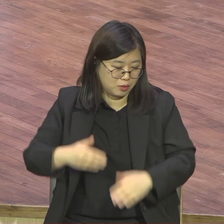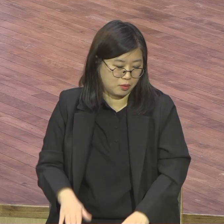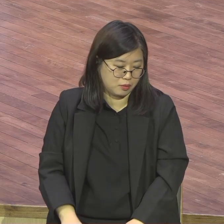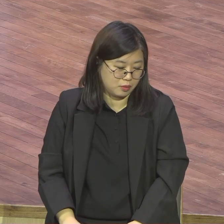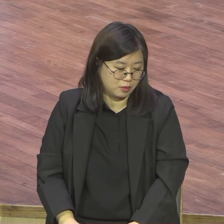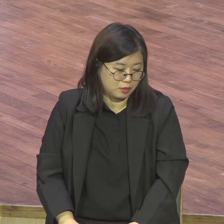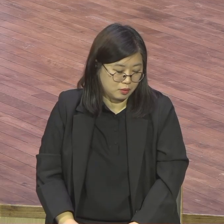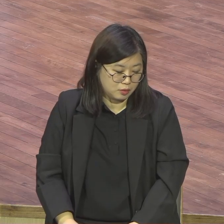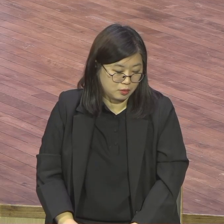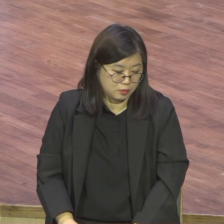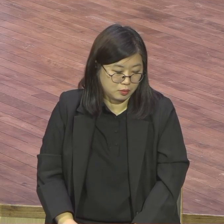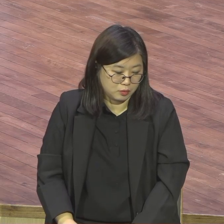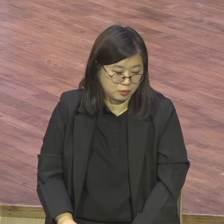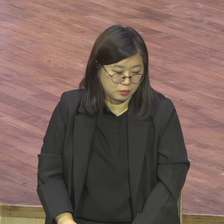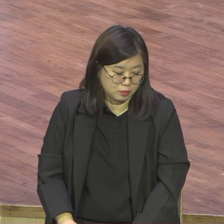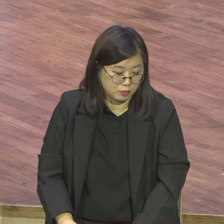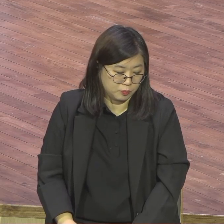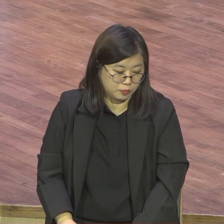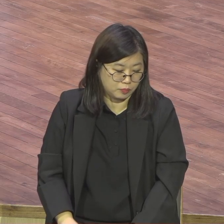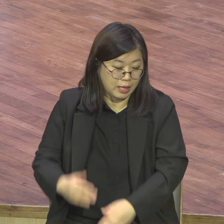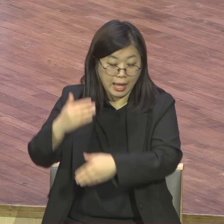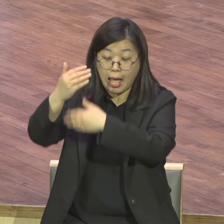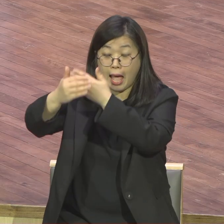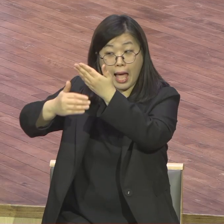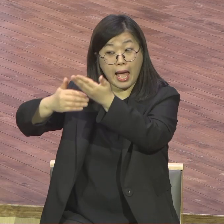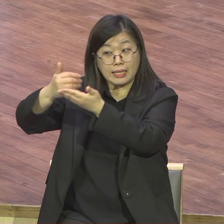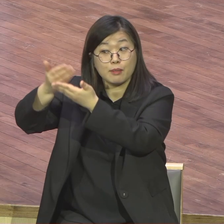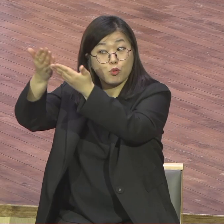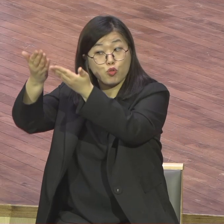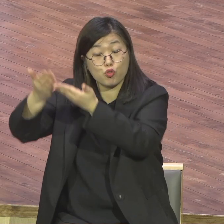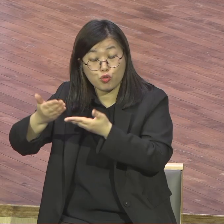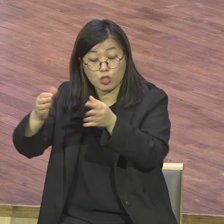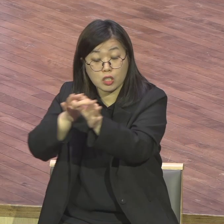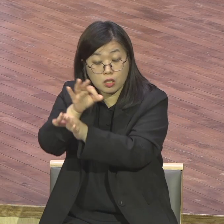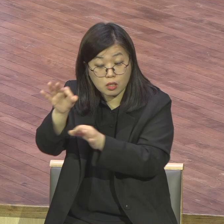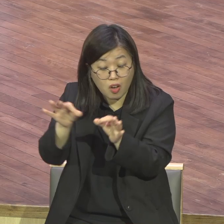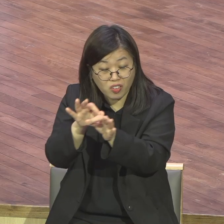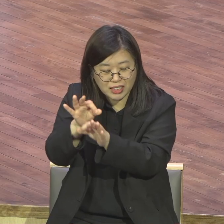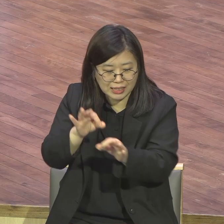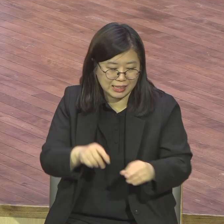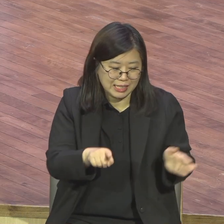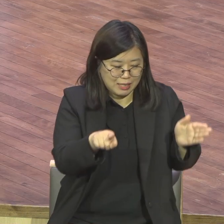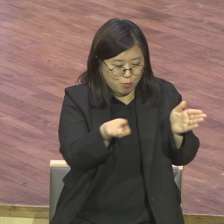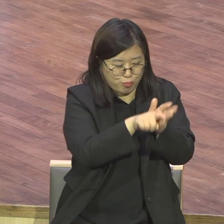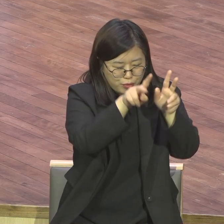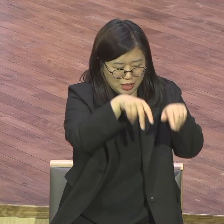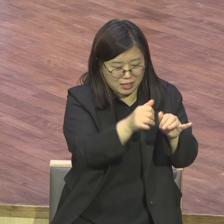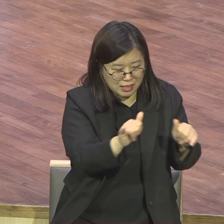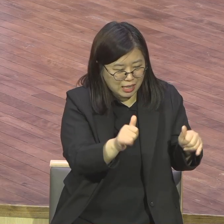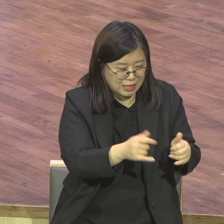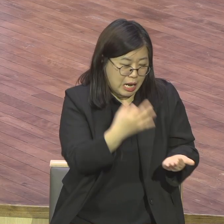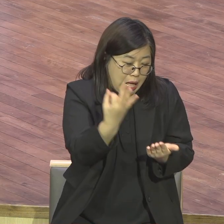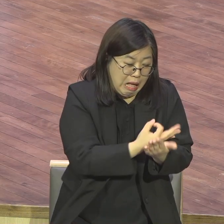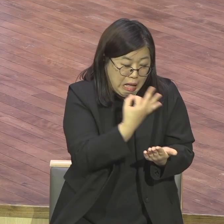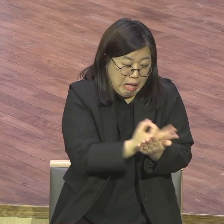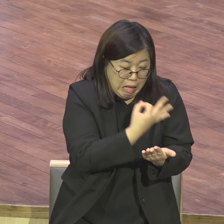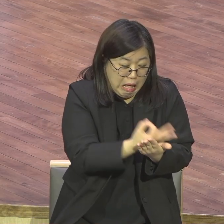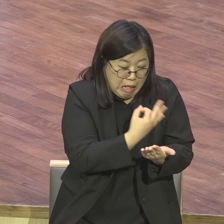하나님이 주시는 경제입니다 사람 노리게 아니고 왜 해줍니까 복음 경제